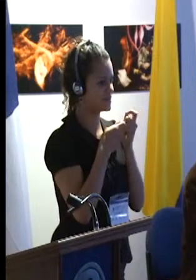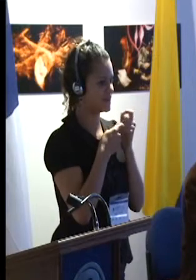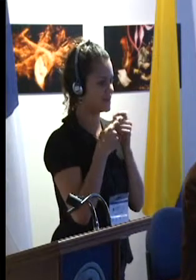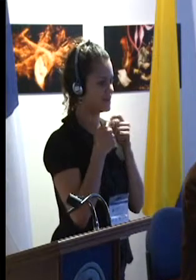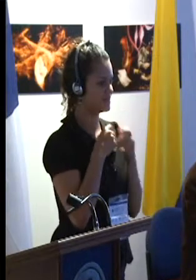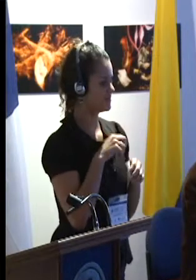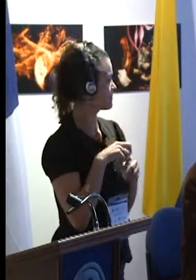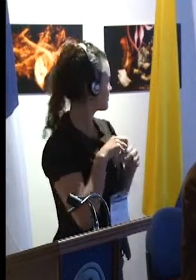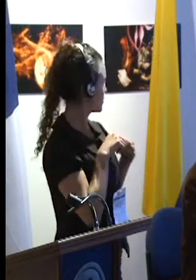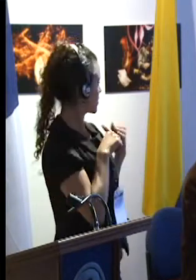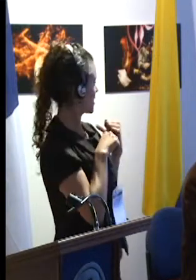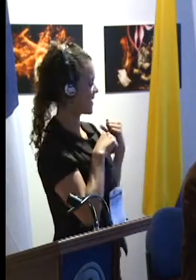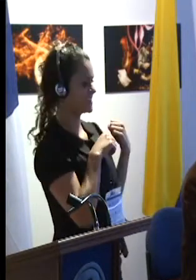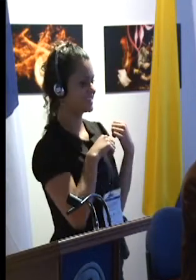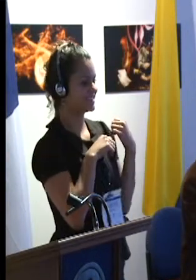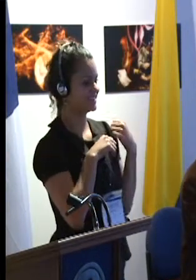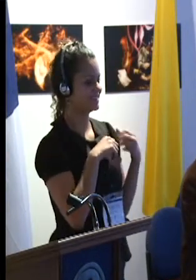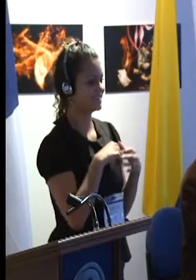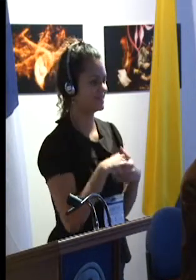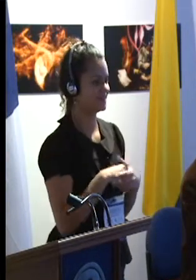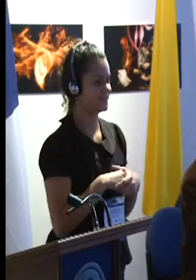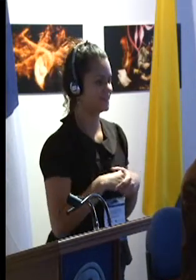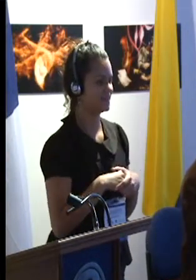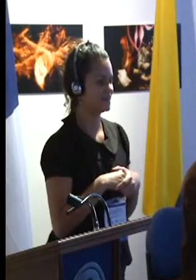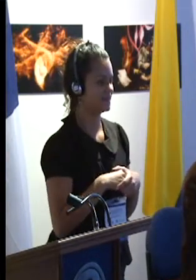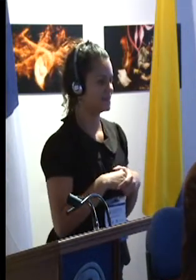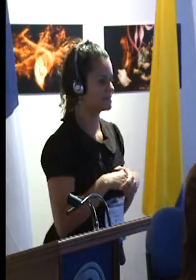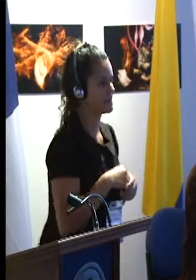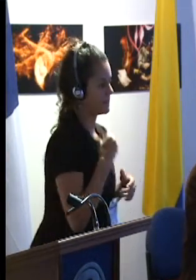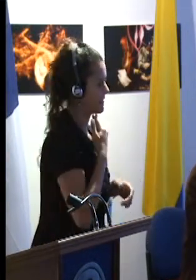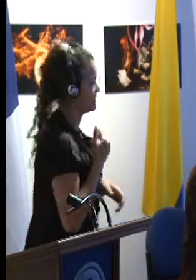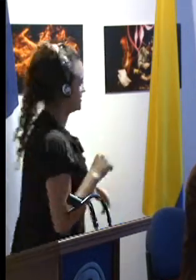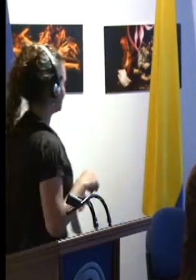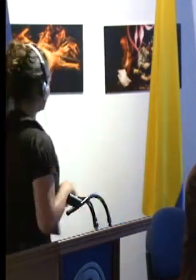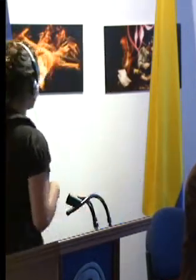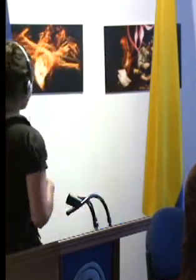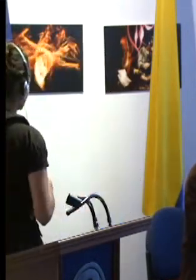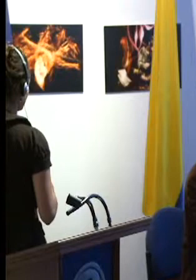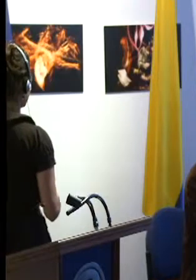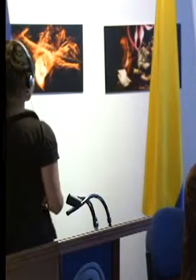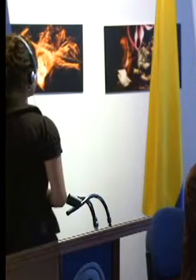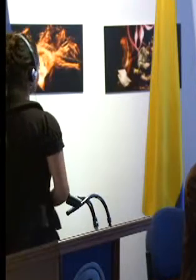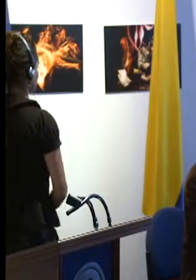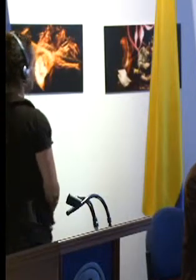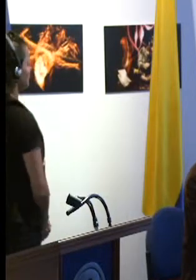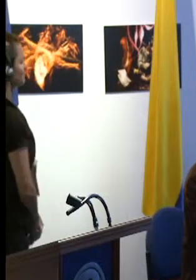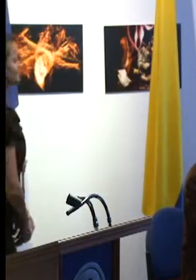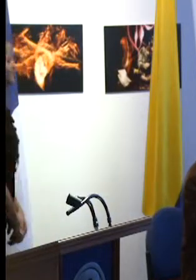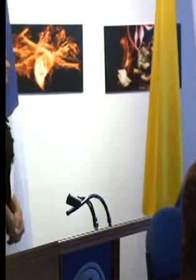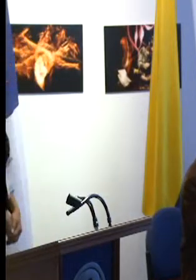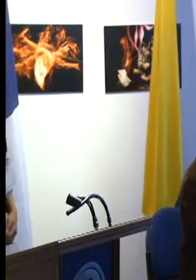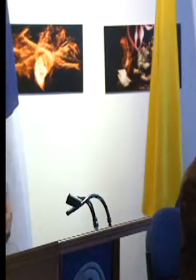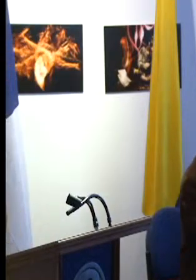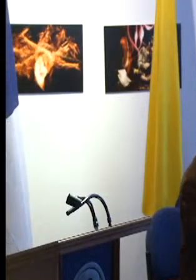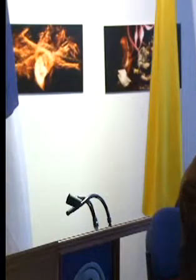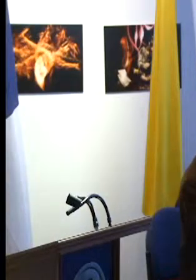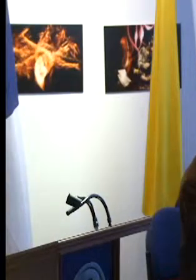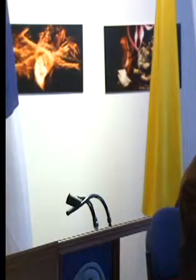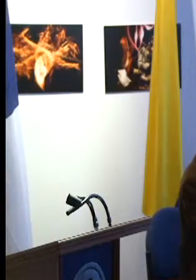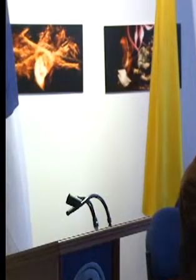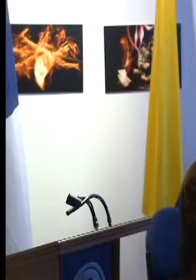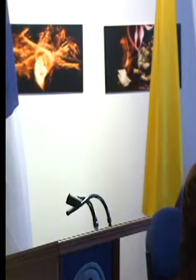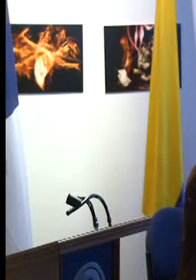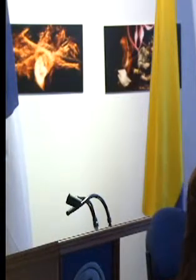la clase ordinaria no pueden acceder a la clase ordinaria y por lo tanto no puede ir al colegio a la escuela